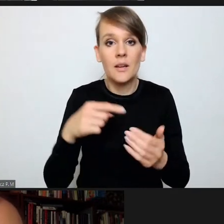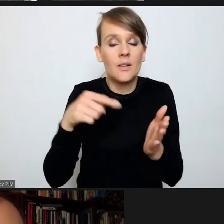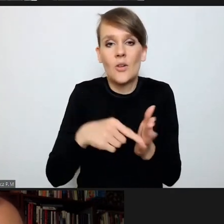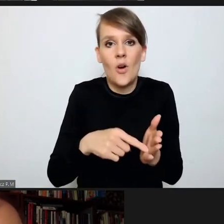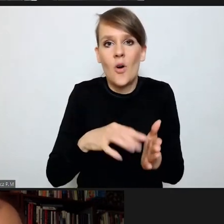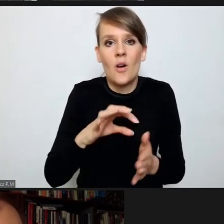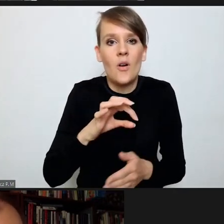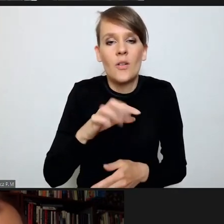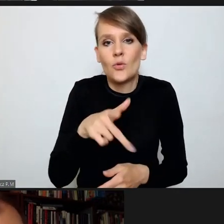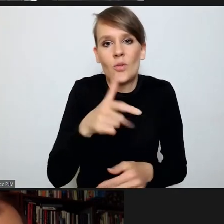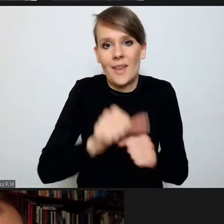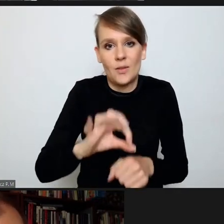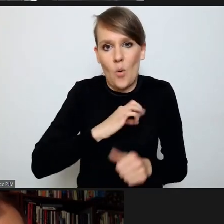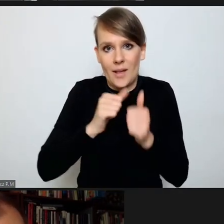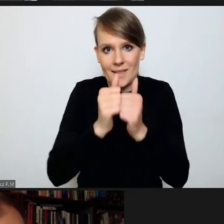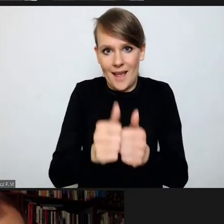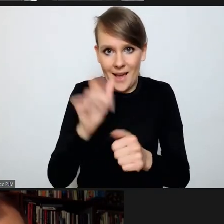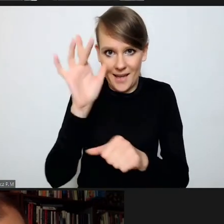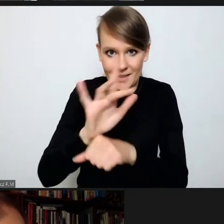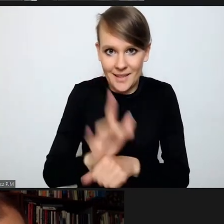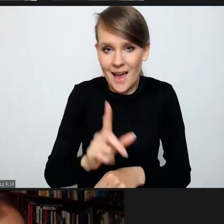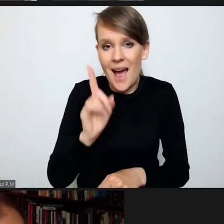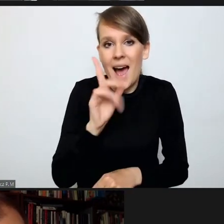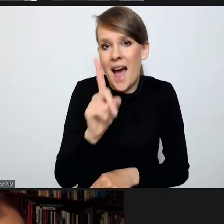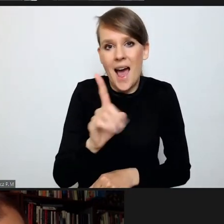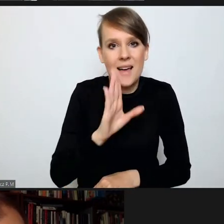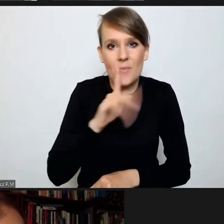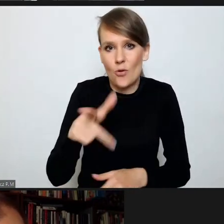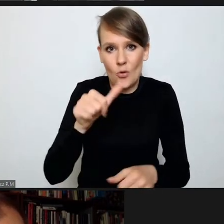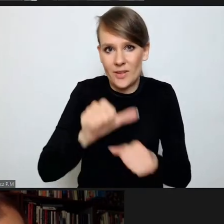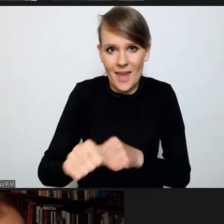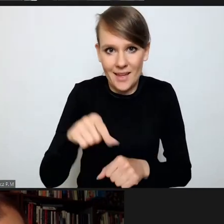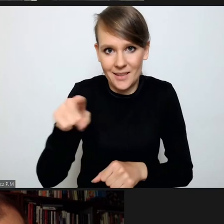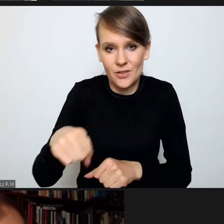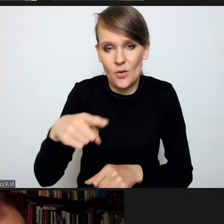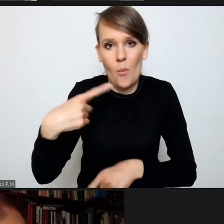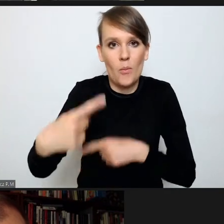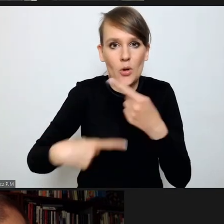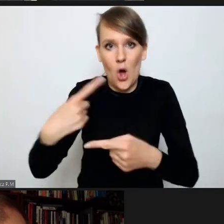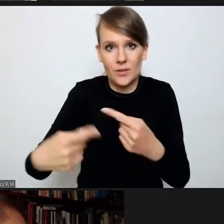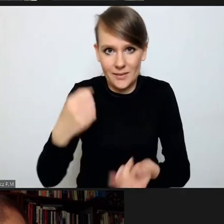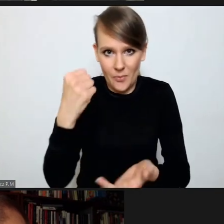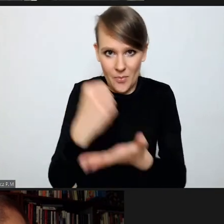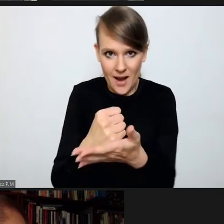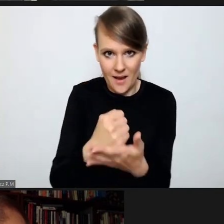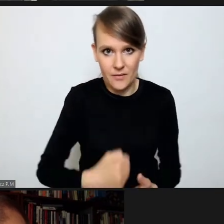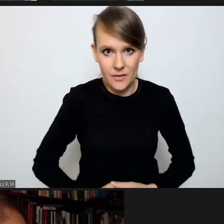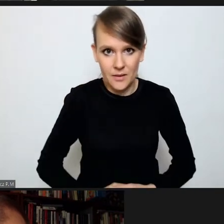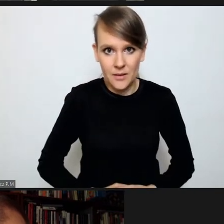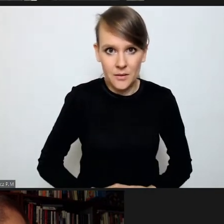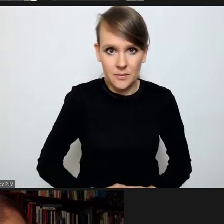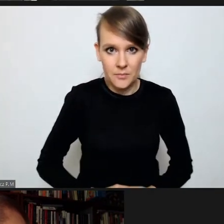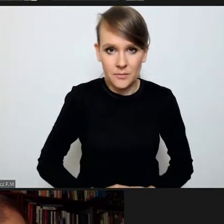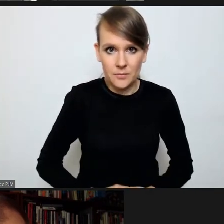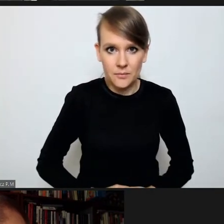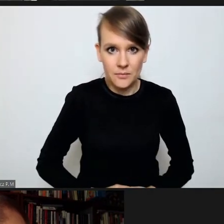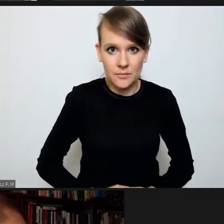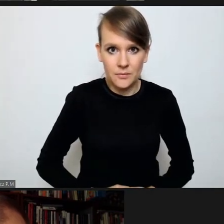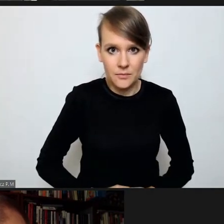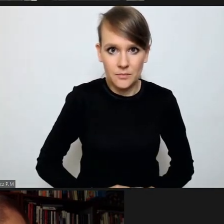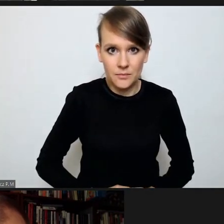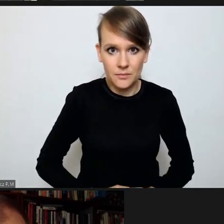zadaniem, ani moją rolą krytykowania tego, ale to chyba nie jest proces legislacyjny, tak jak byśmy chcieli widzieć, jak go rozumiemy. Natomiast merytorycznie,